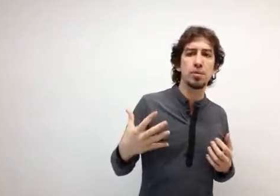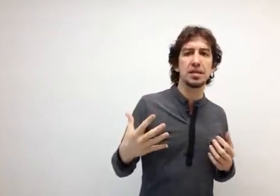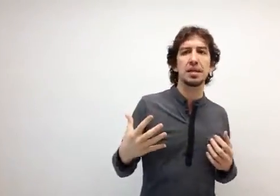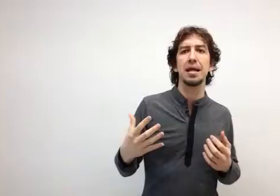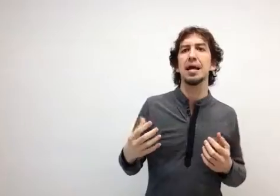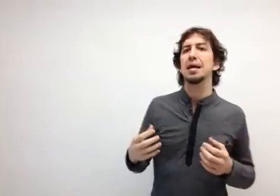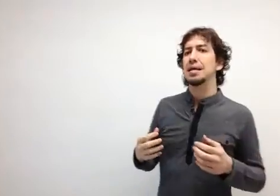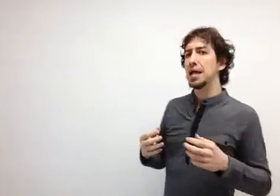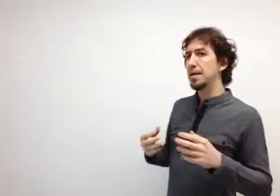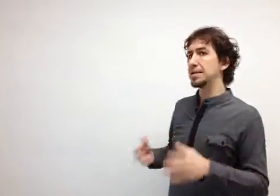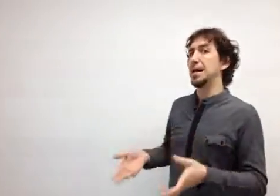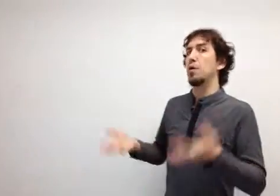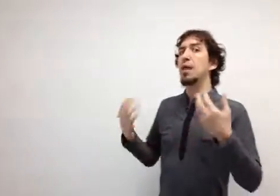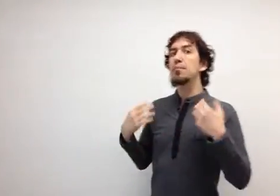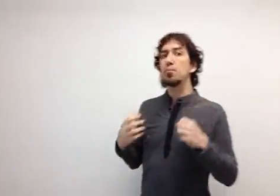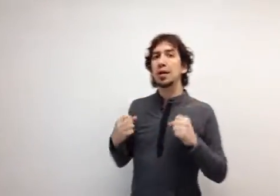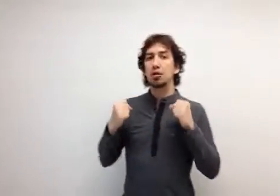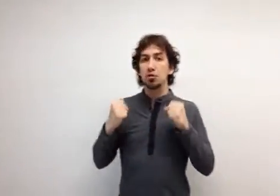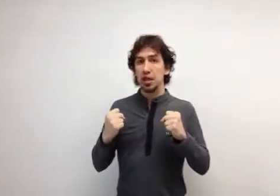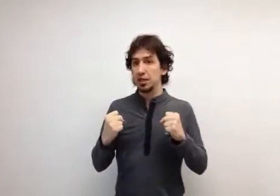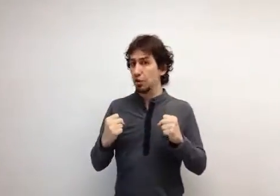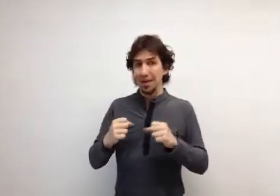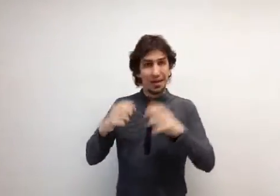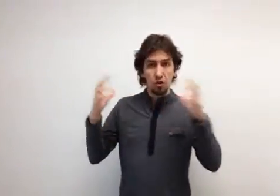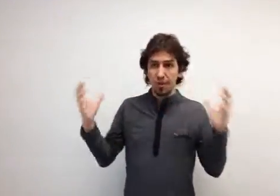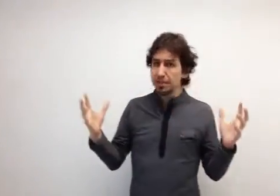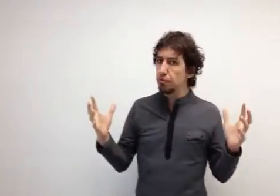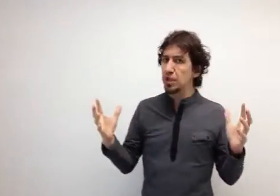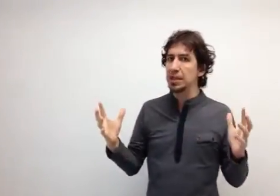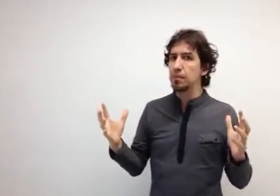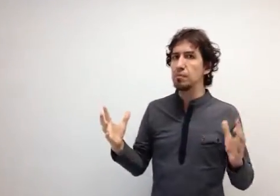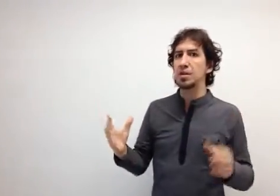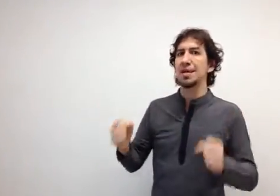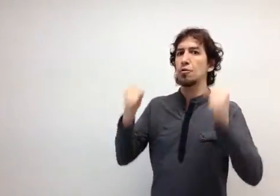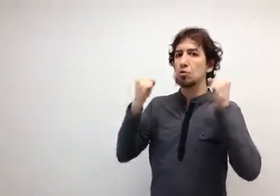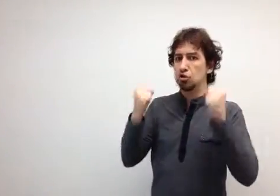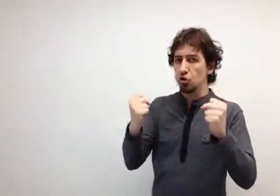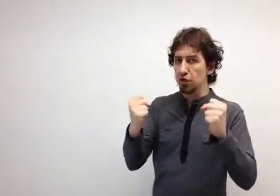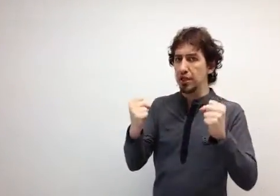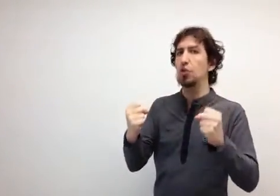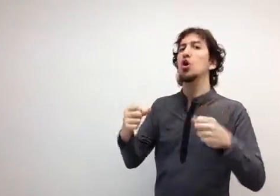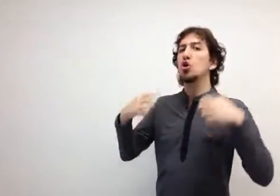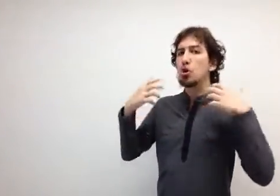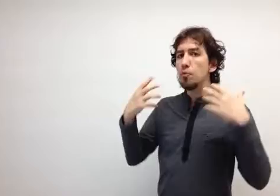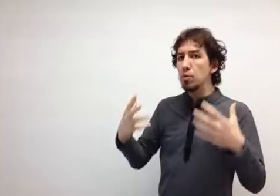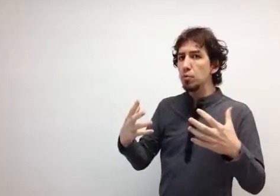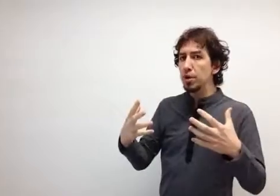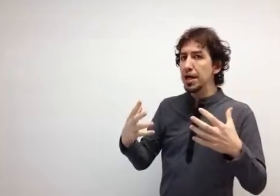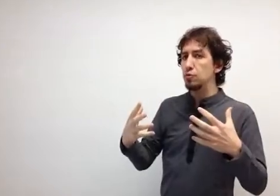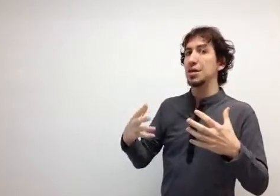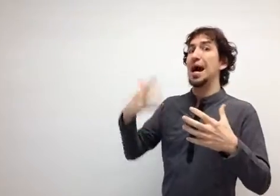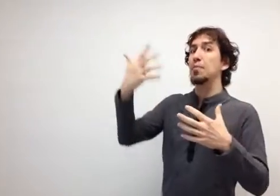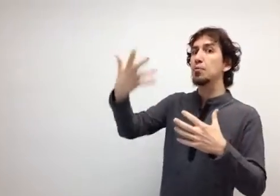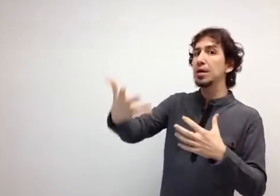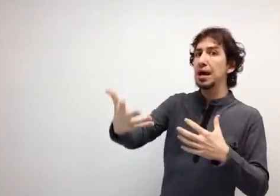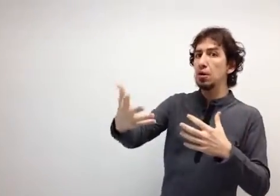más cercana. Y además, a la hora de publicar contenido, ¿qué es lo más importante que podemos hacer? Nuestro contenido. ¿Cómo lo publicamos? Al publicarlo,